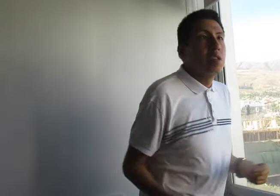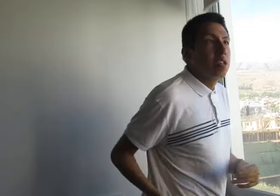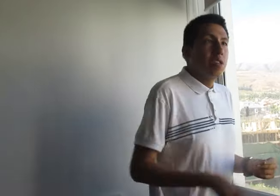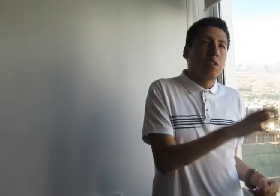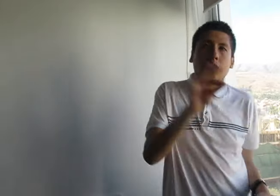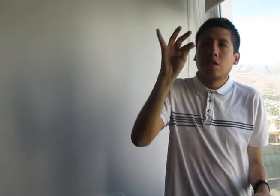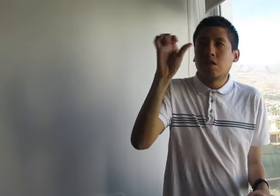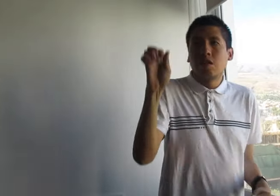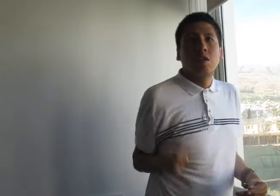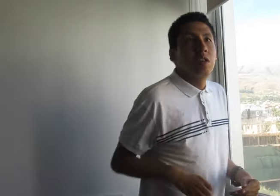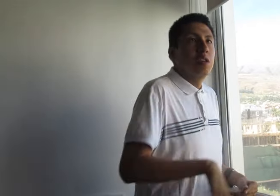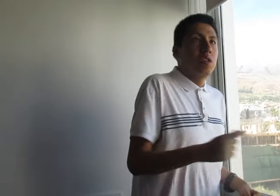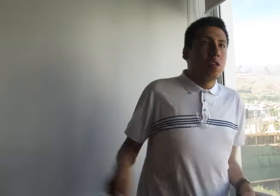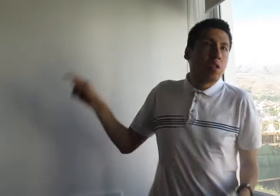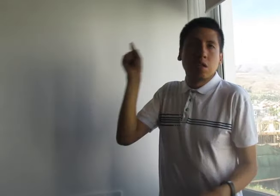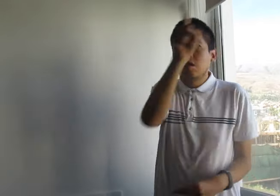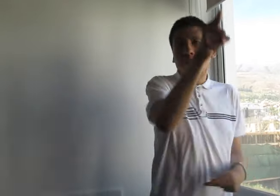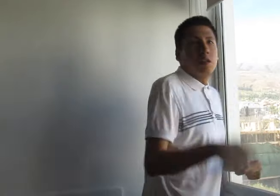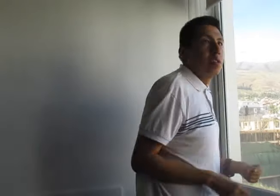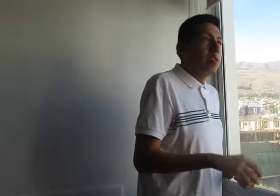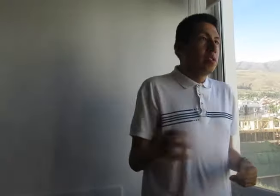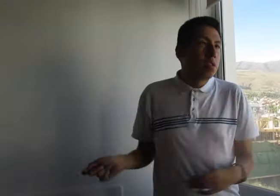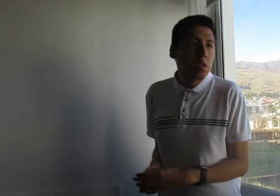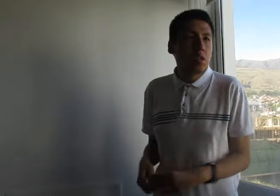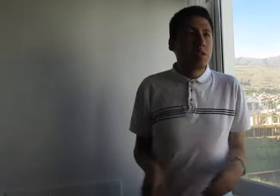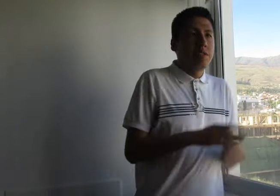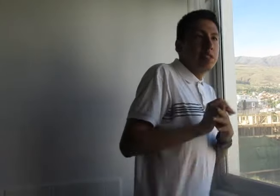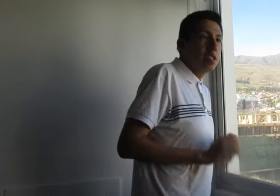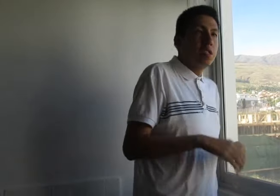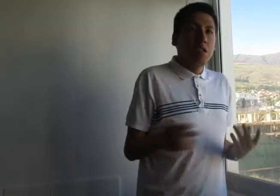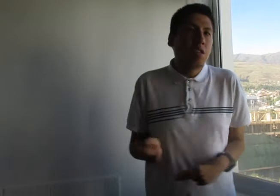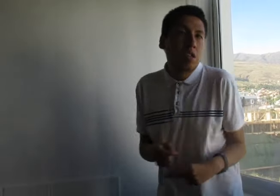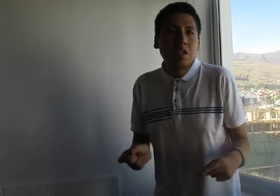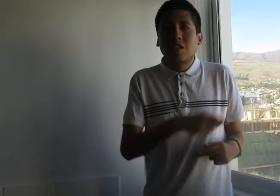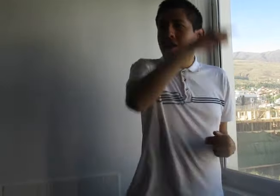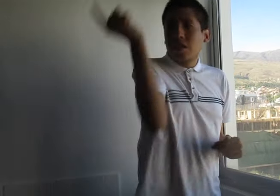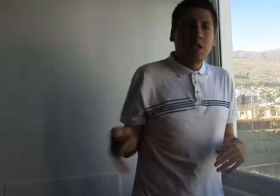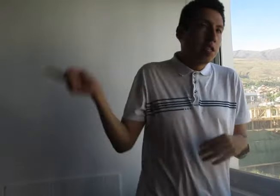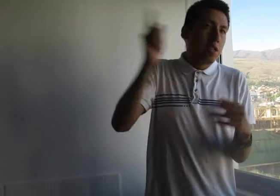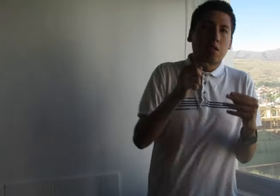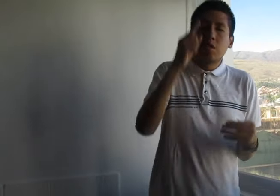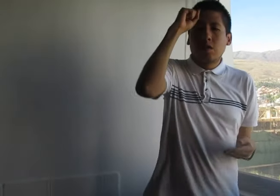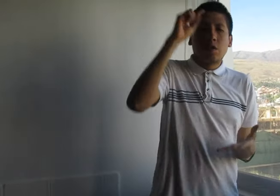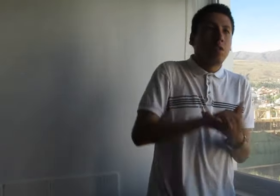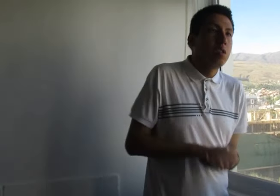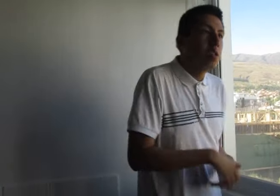yo tengo en ti. Por más que surra,